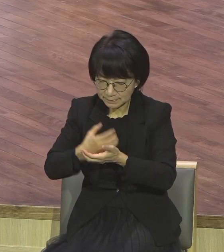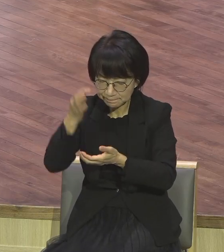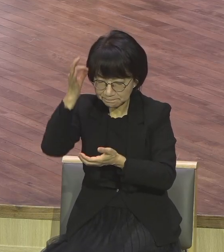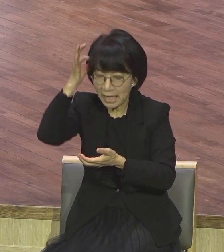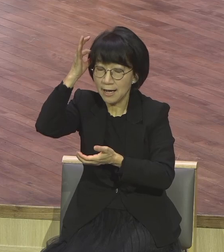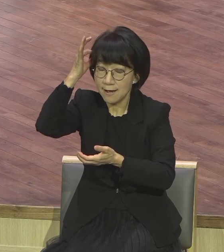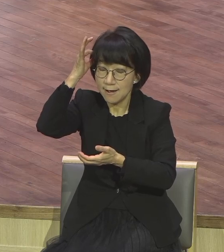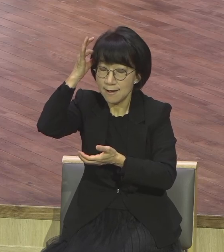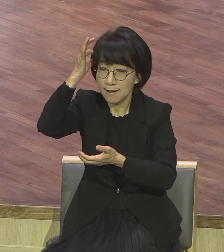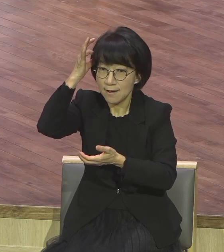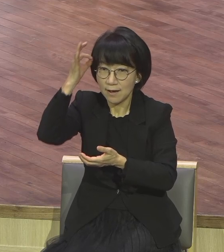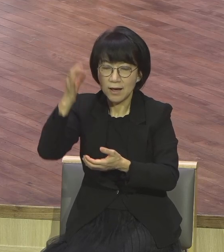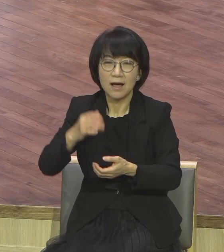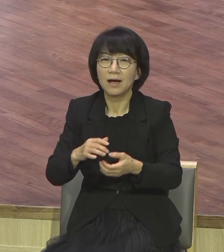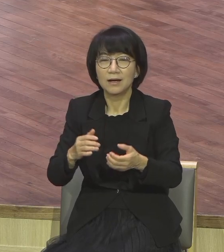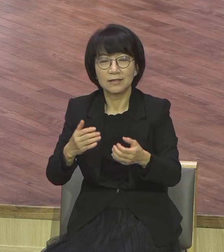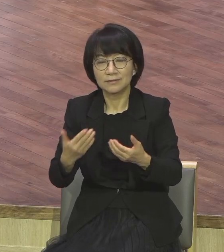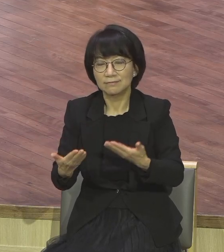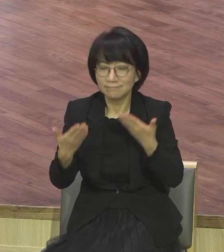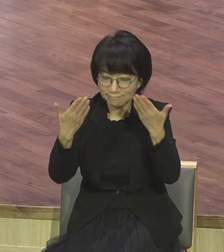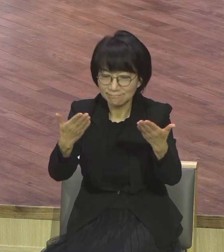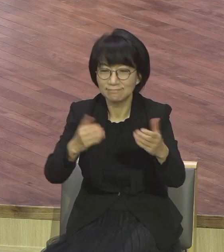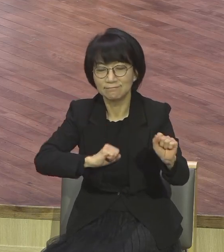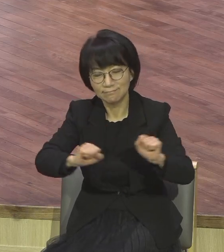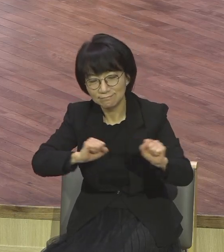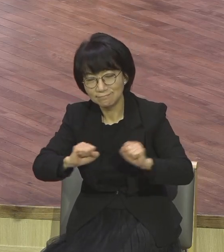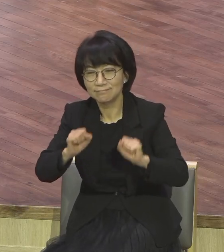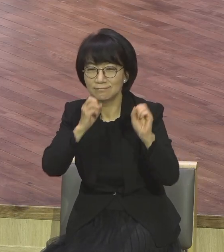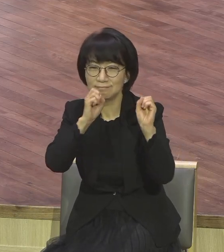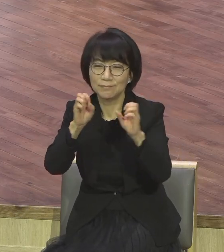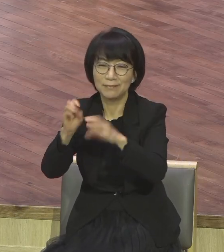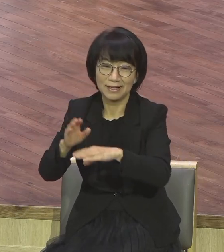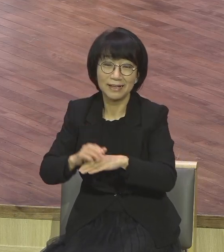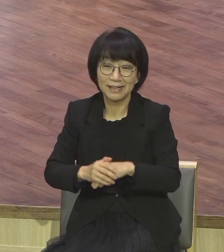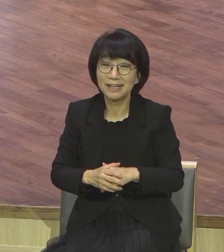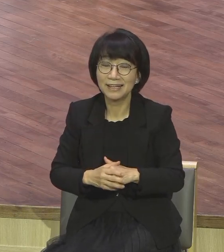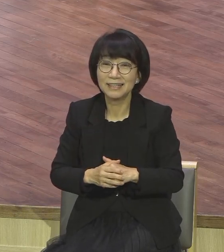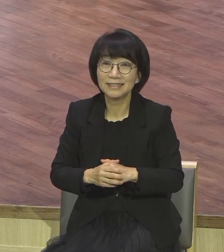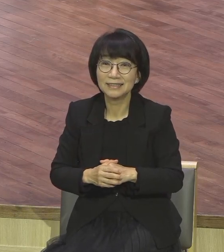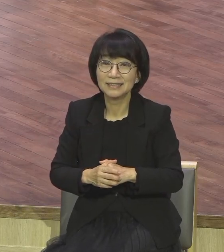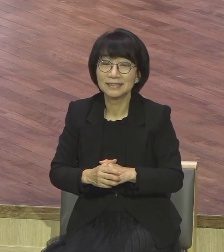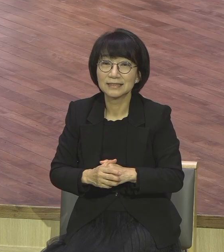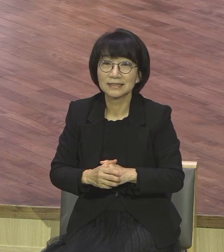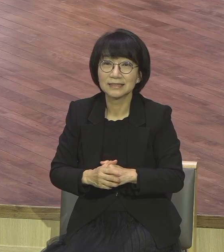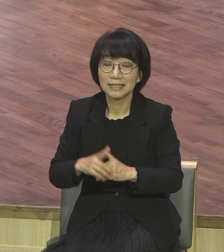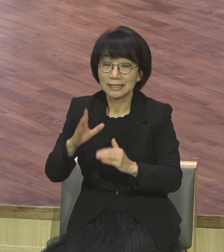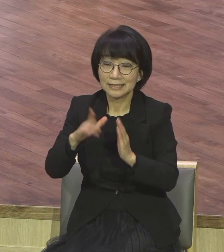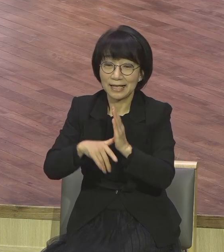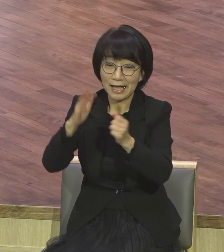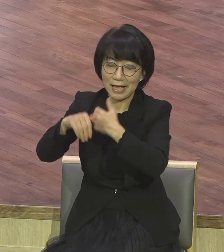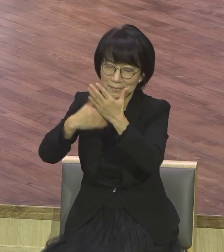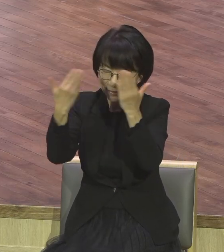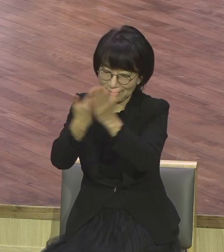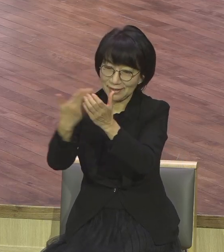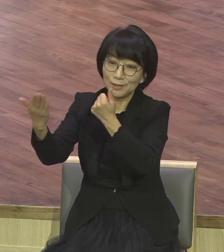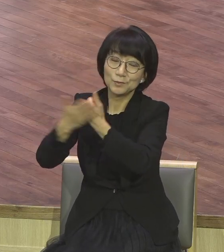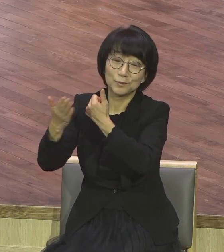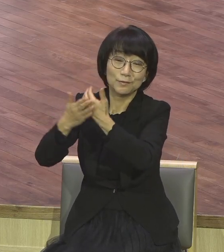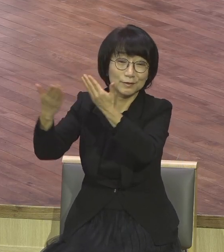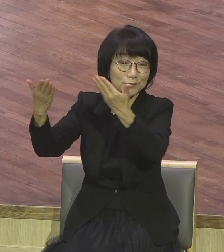것도 없고 계산할 것도 없고 감동 오는 대로 그렇게 살았어요 그런데 하나님이 다 감당해줘요 갑자기 짚고 맡았는데 내가 무슨 말을 합니까